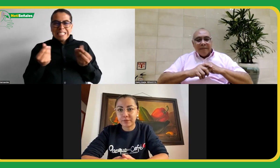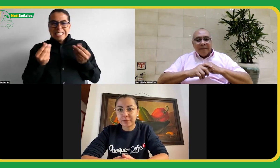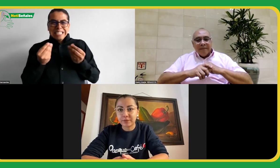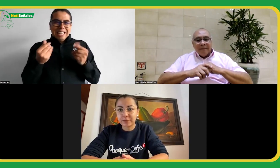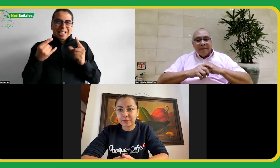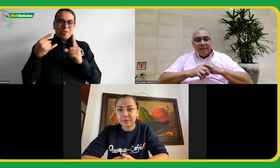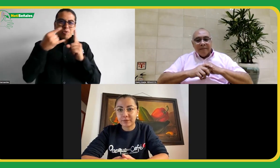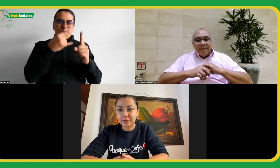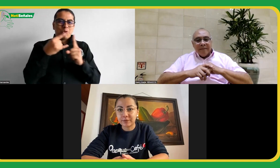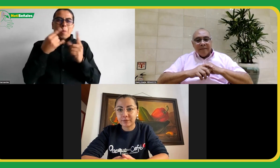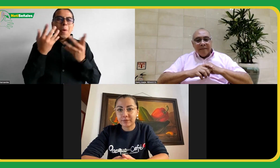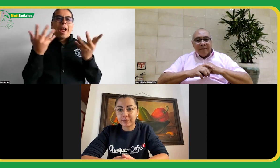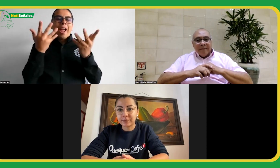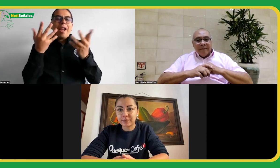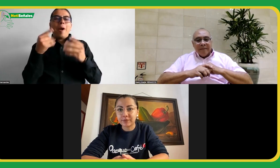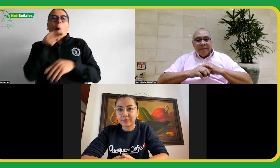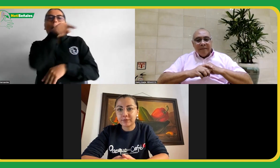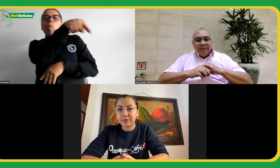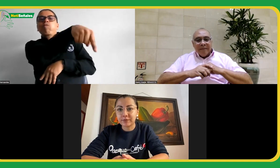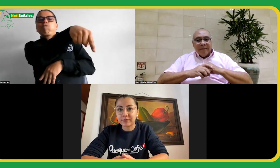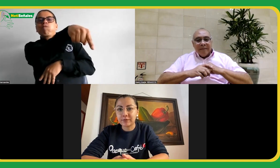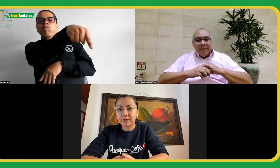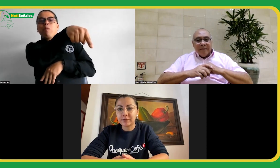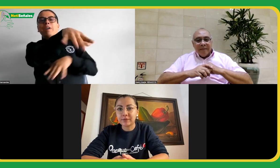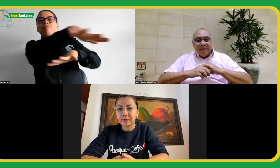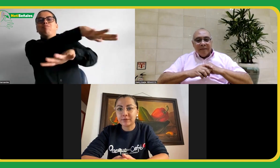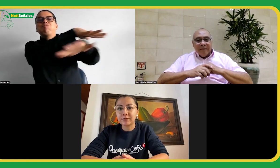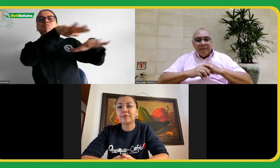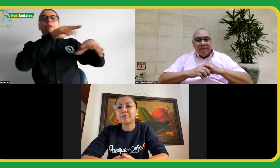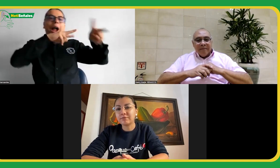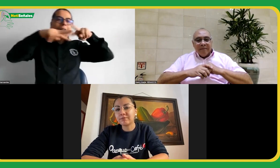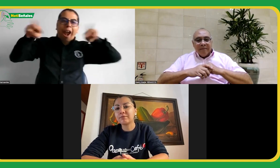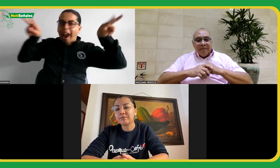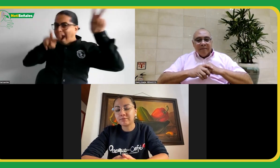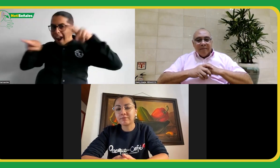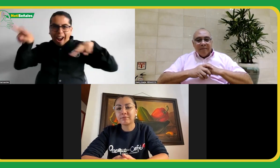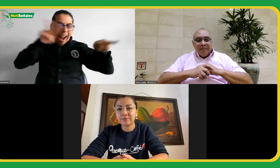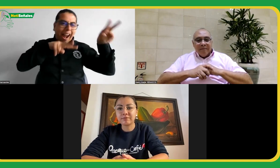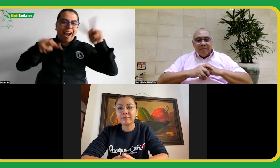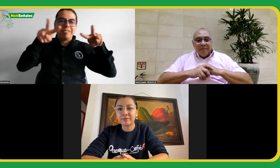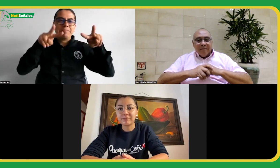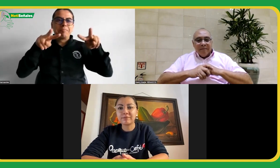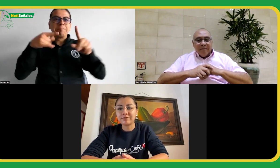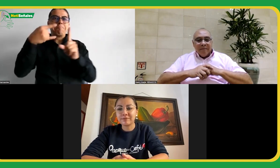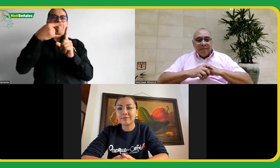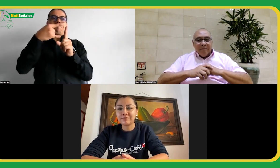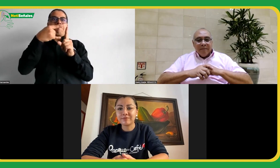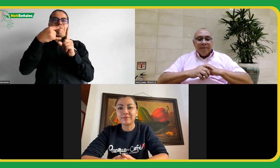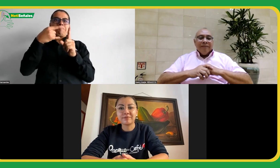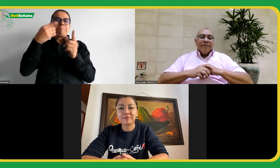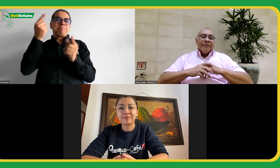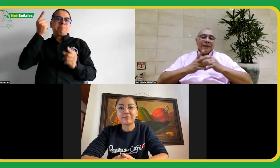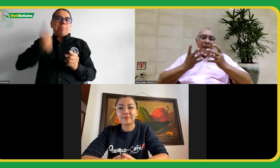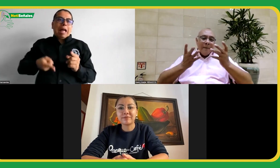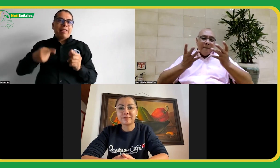era que ese sabor de estar en Zoom, en la virtualidad, tal vez nos limitaba un poco,